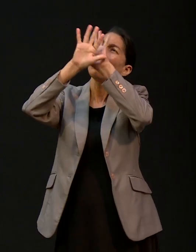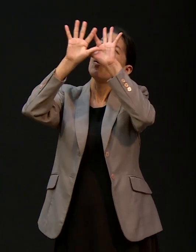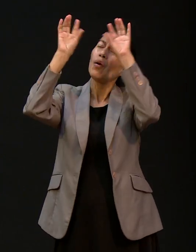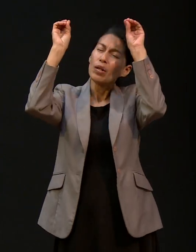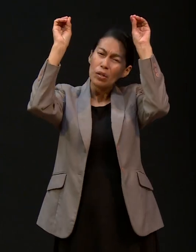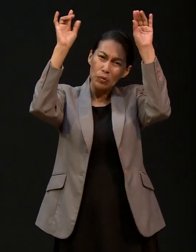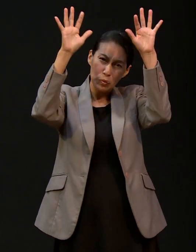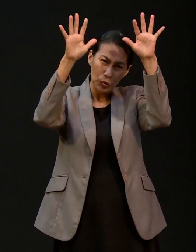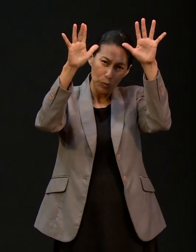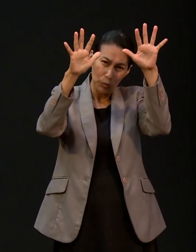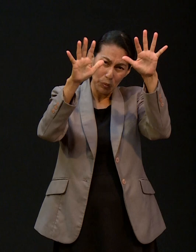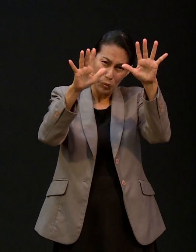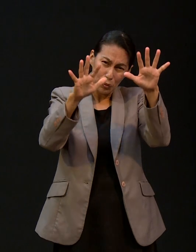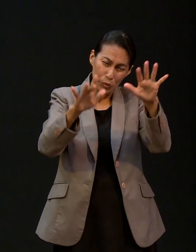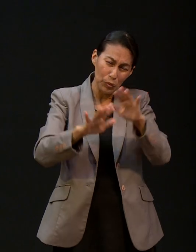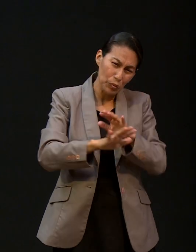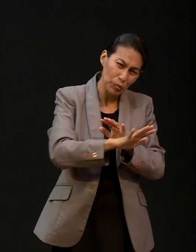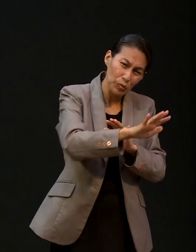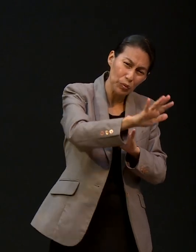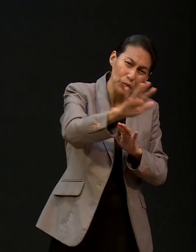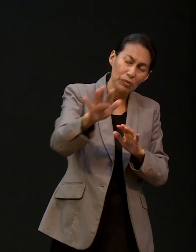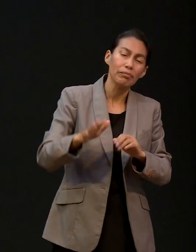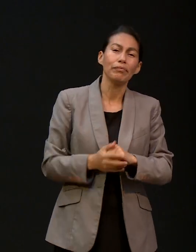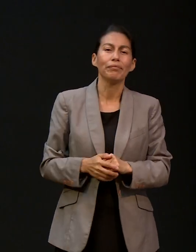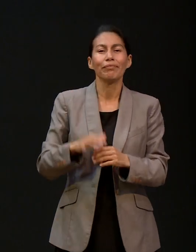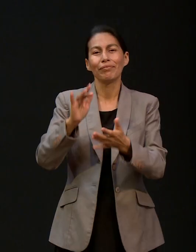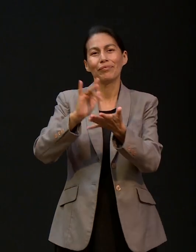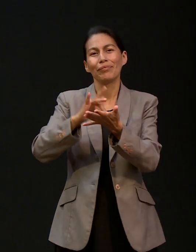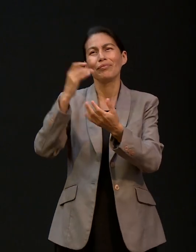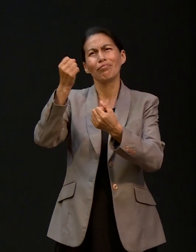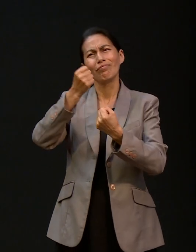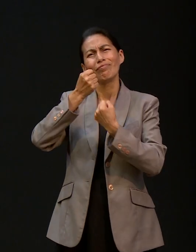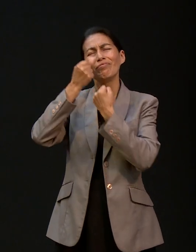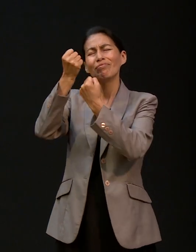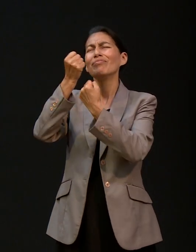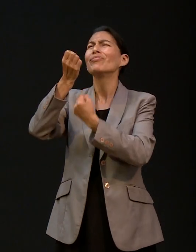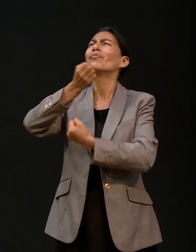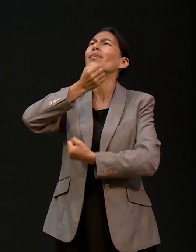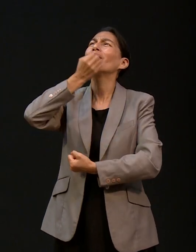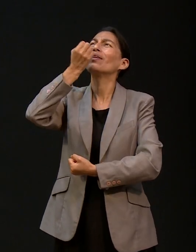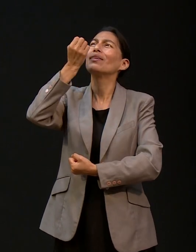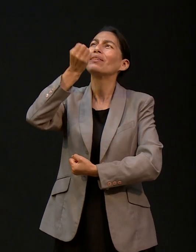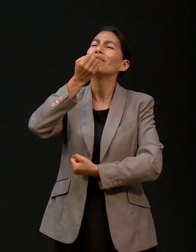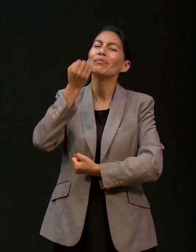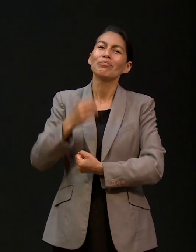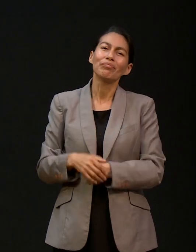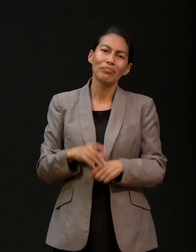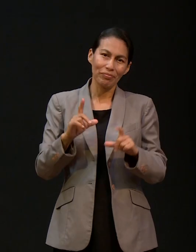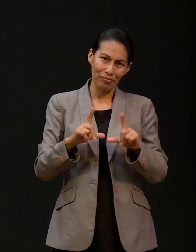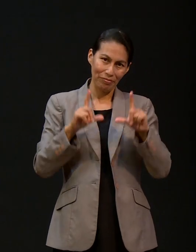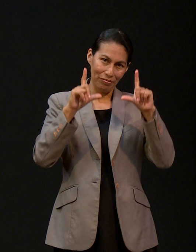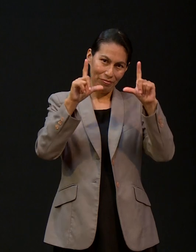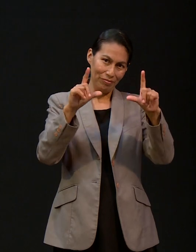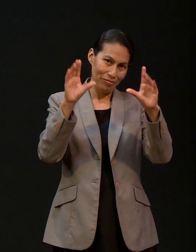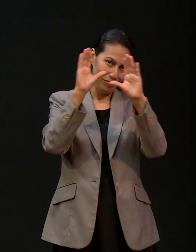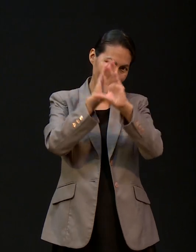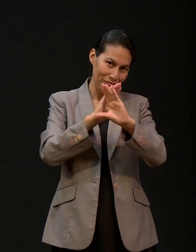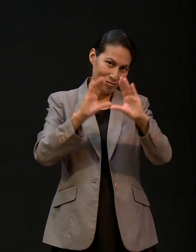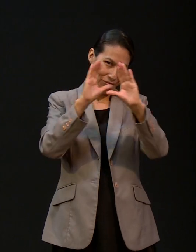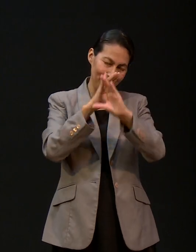gloria será cumplido a través del poder de la oración así que escuchemos esta hermosa melodía que nos